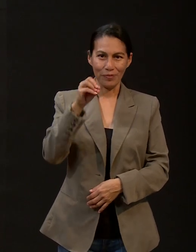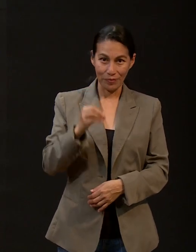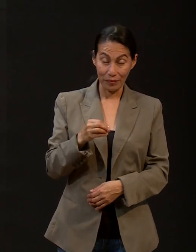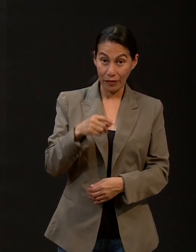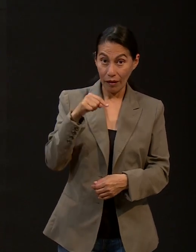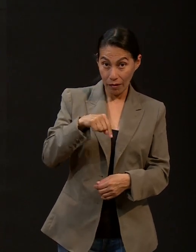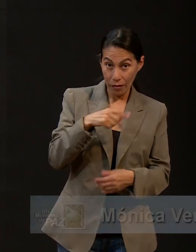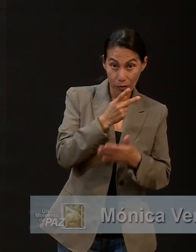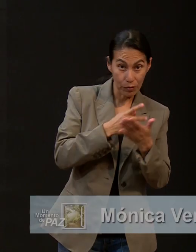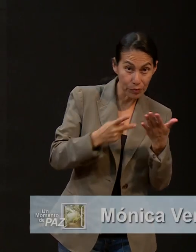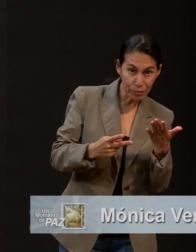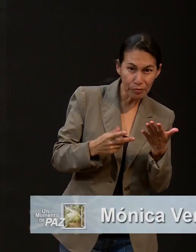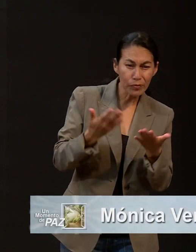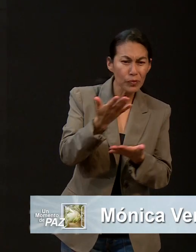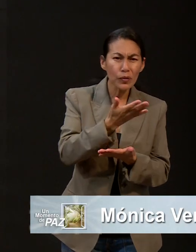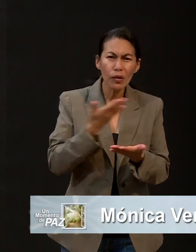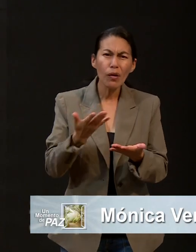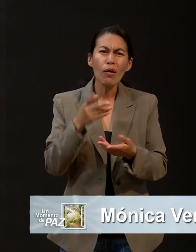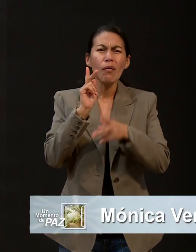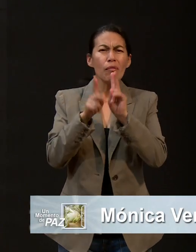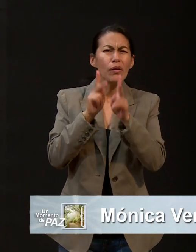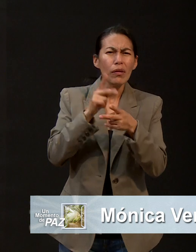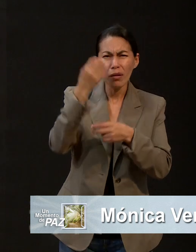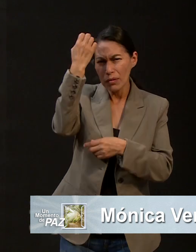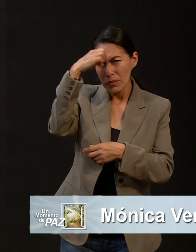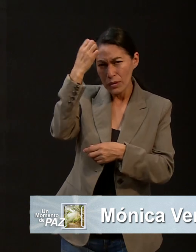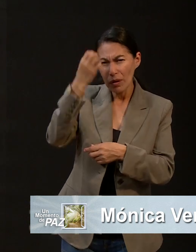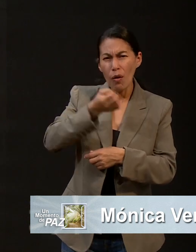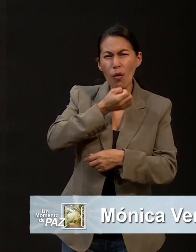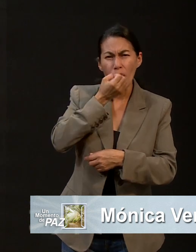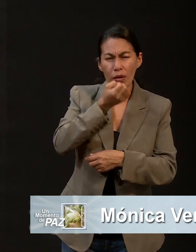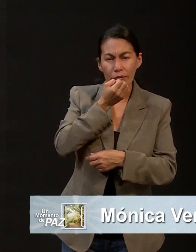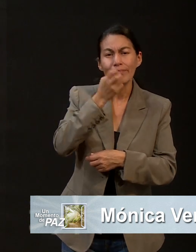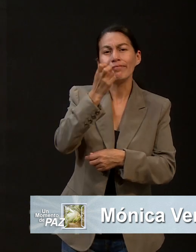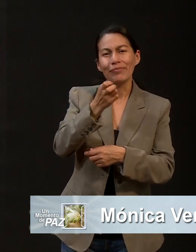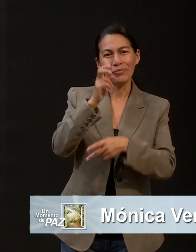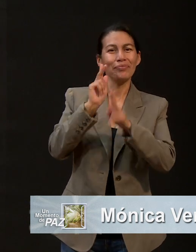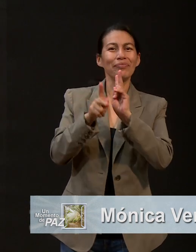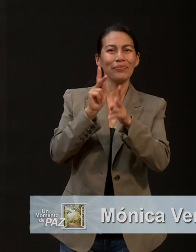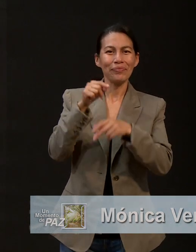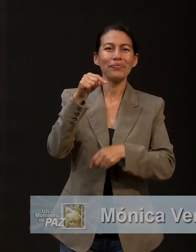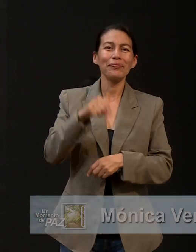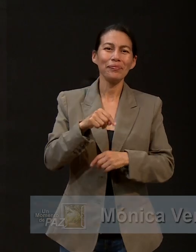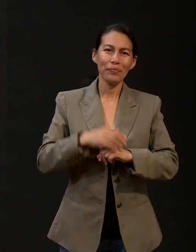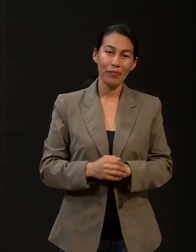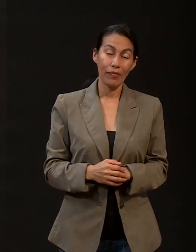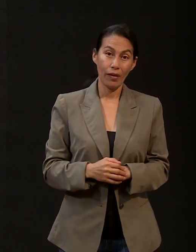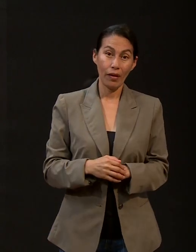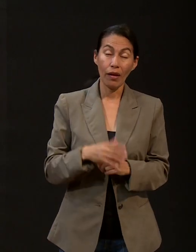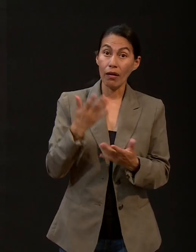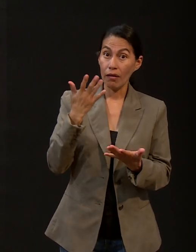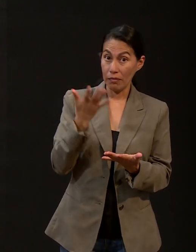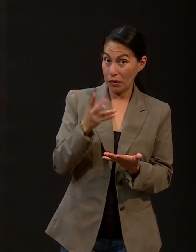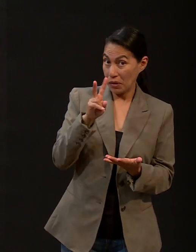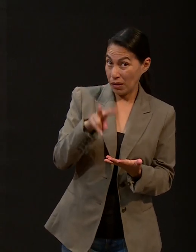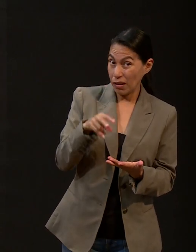programa está dedicado a hablar de experiencias de oración y realmente es el poder